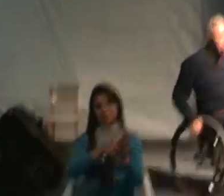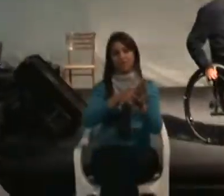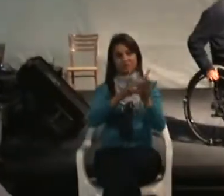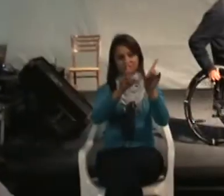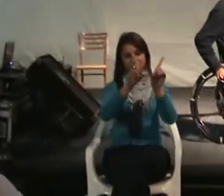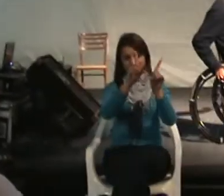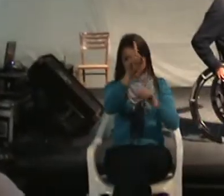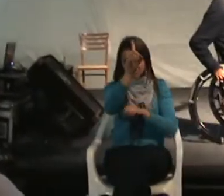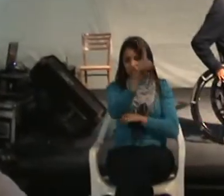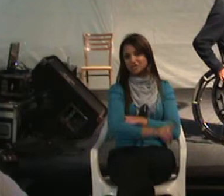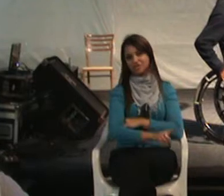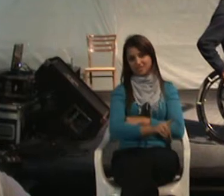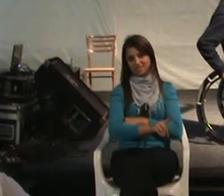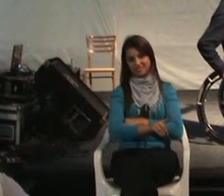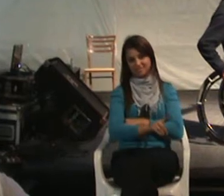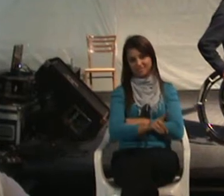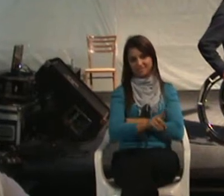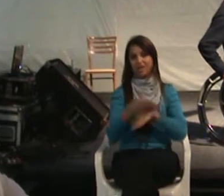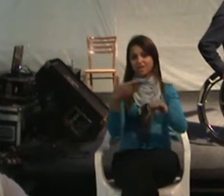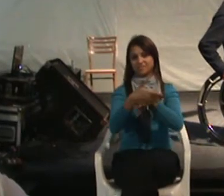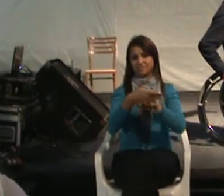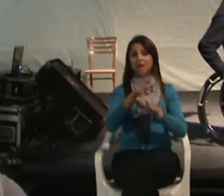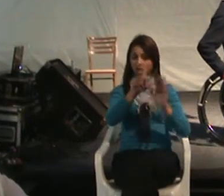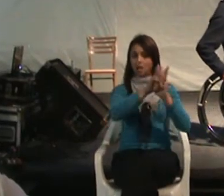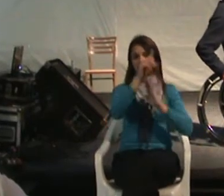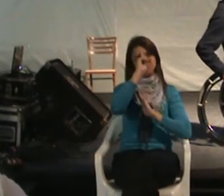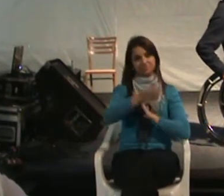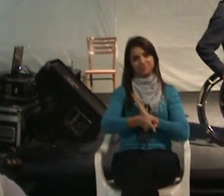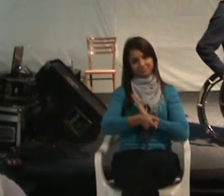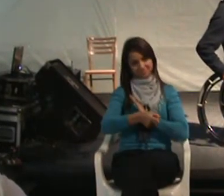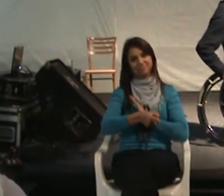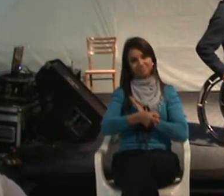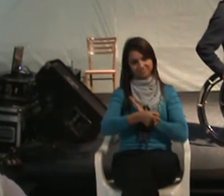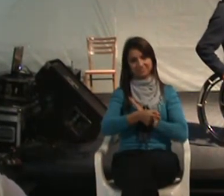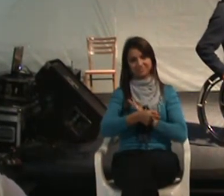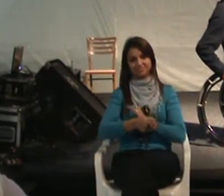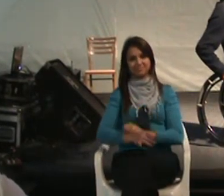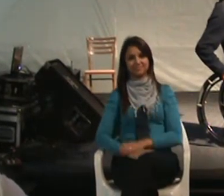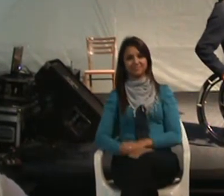acessibilidade. Está na lei. Ok? Pode mudar.